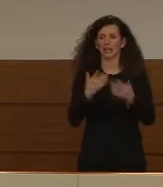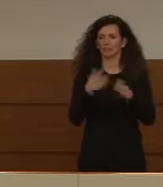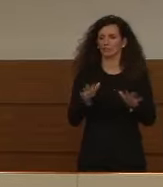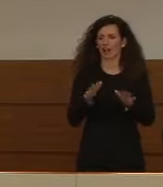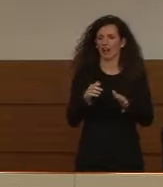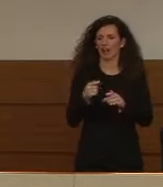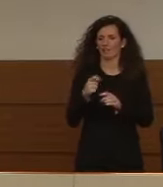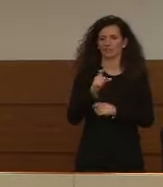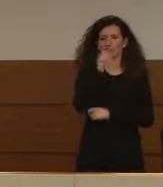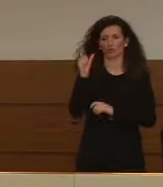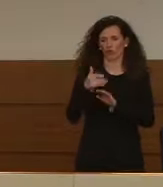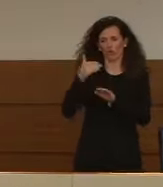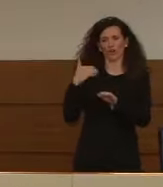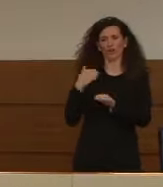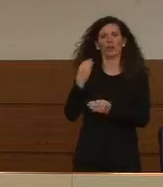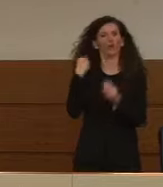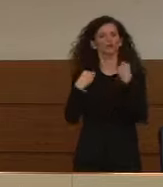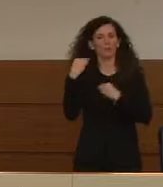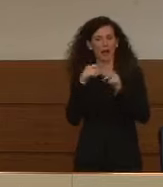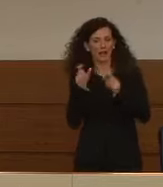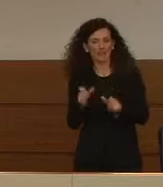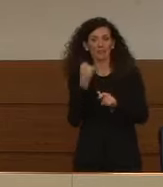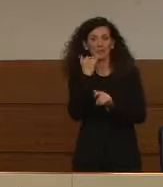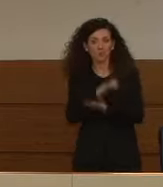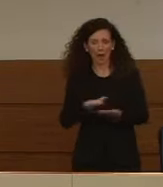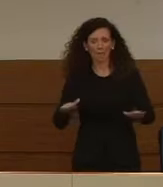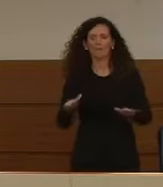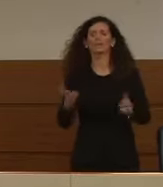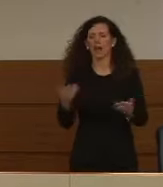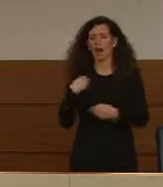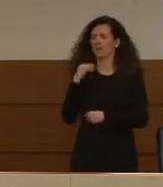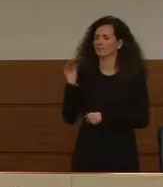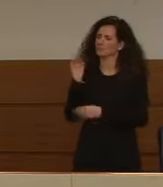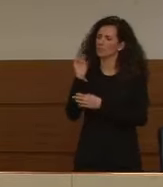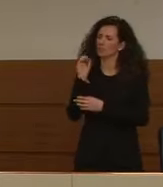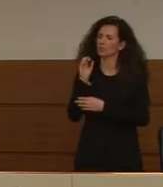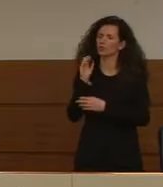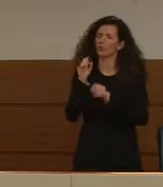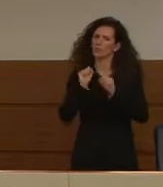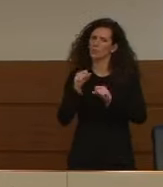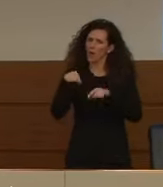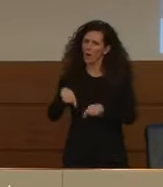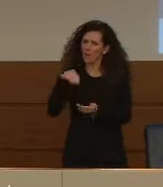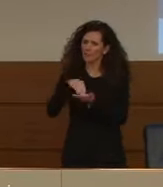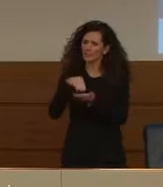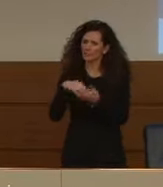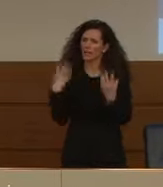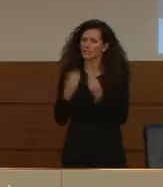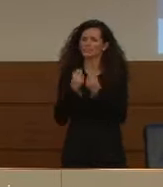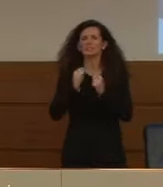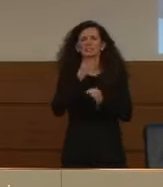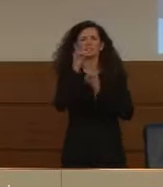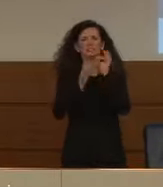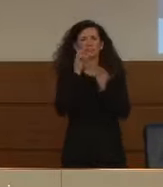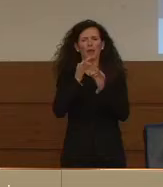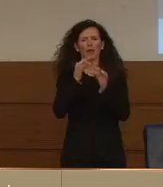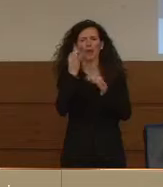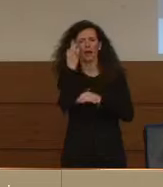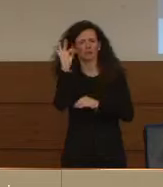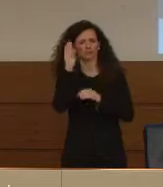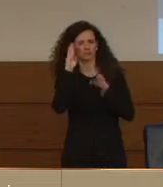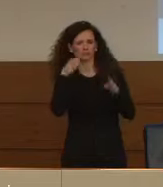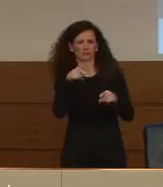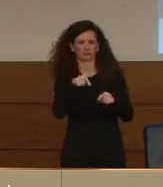scorsi alcune domande e quindi abbiamo chiesto al professore di essere qui con noi oggi per farci un focus specifico su questo tema.